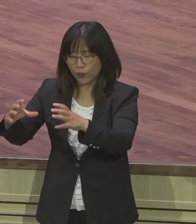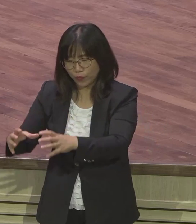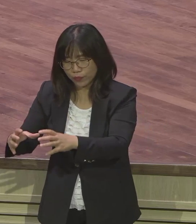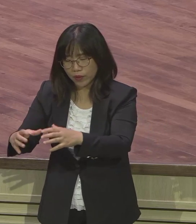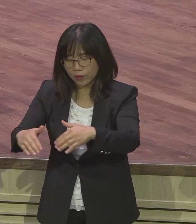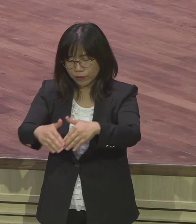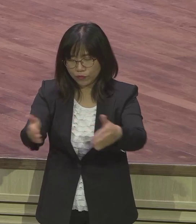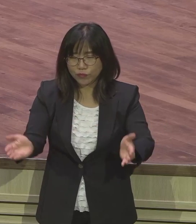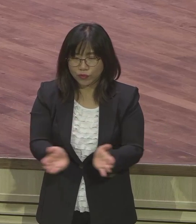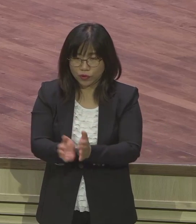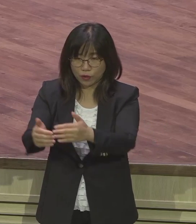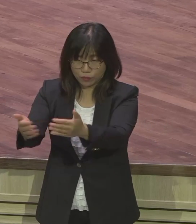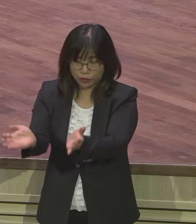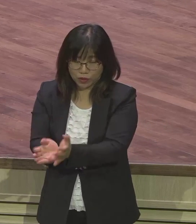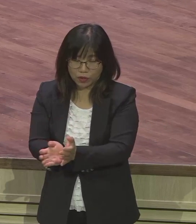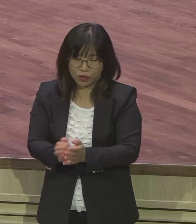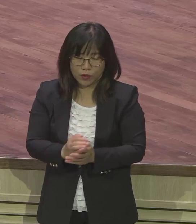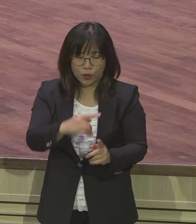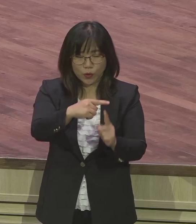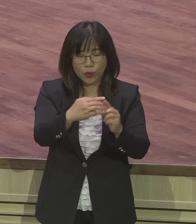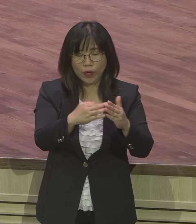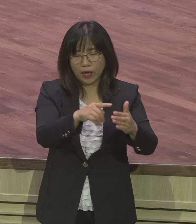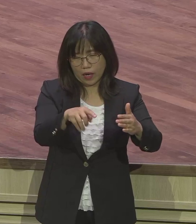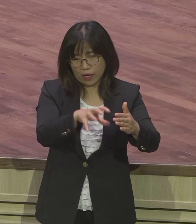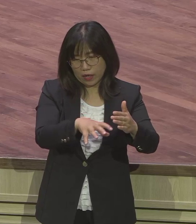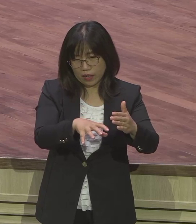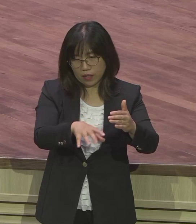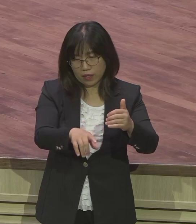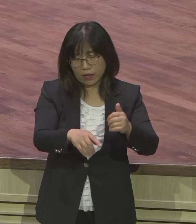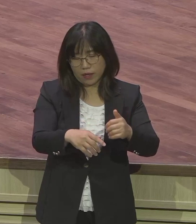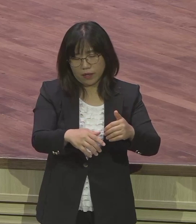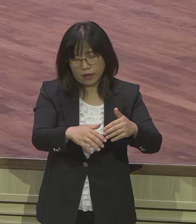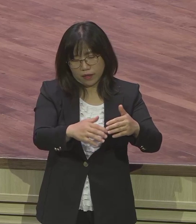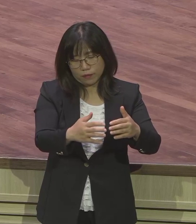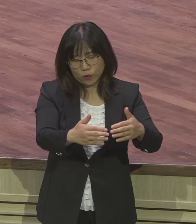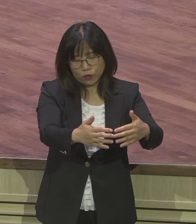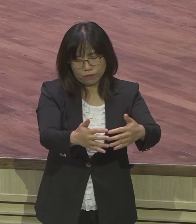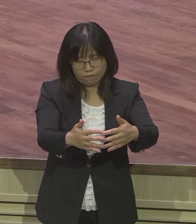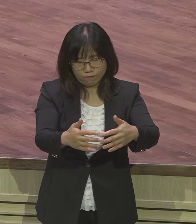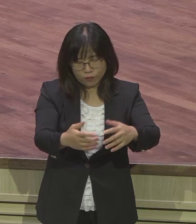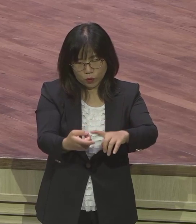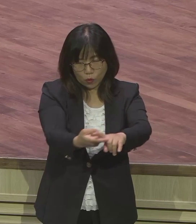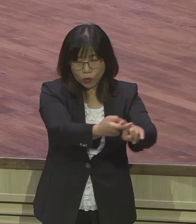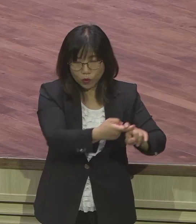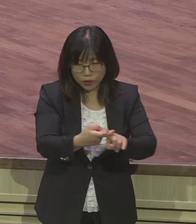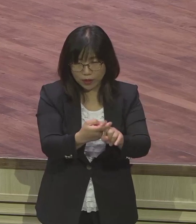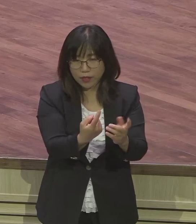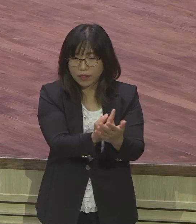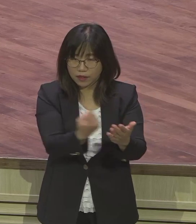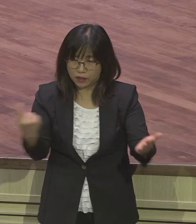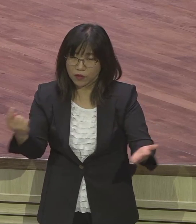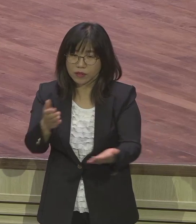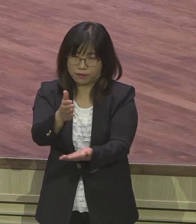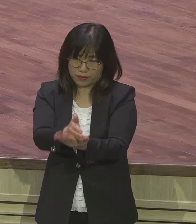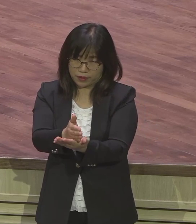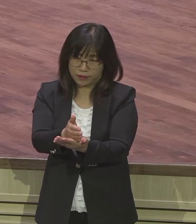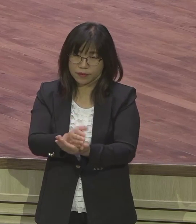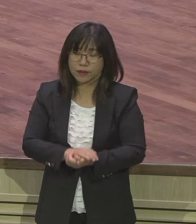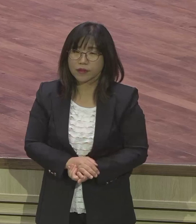다 있잖아요 그리고 교회 있잖아요 공동체에 떠나지 마세요 그 공동체에 떠나면 여러분이 죽는 거예요